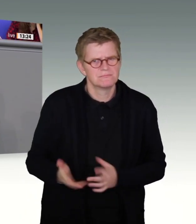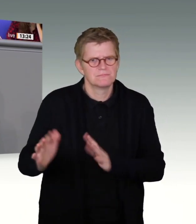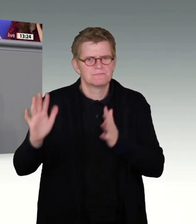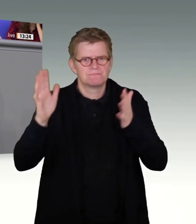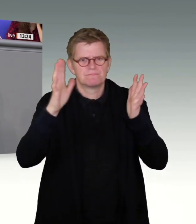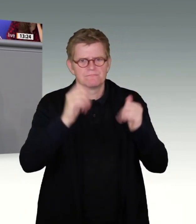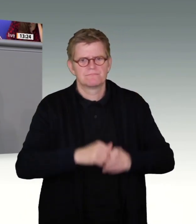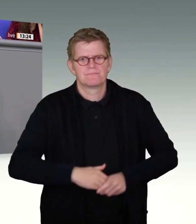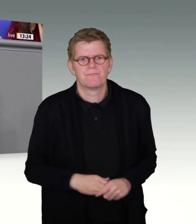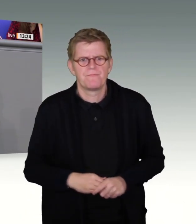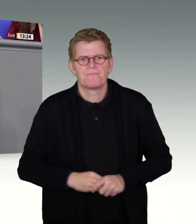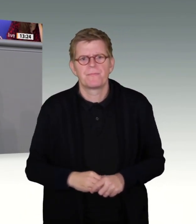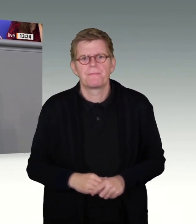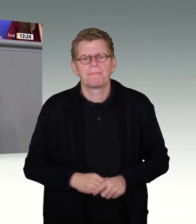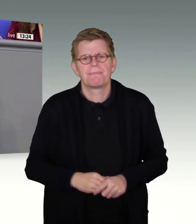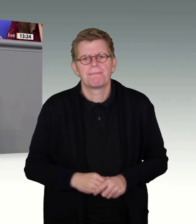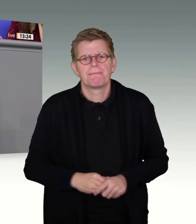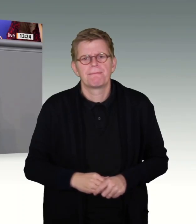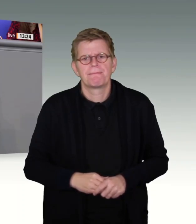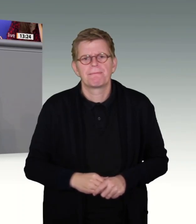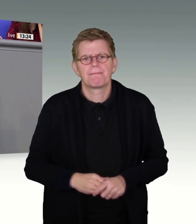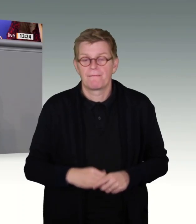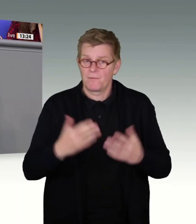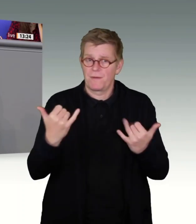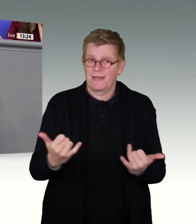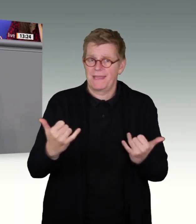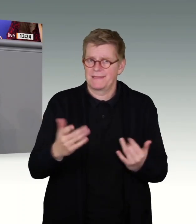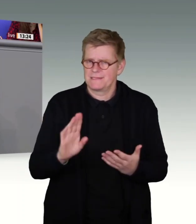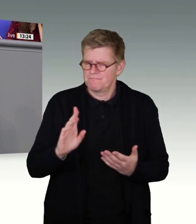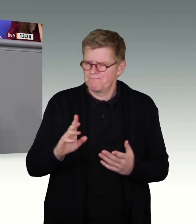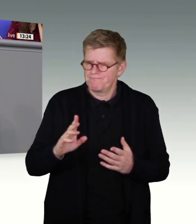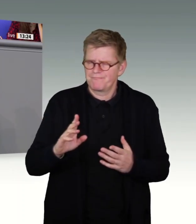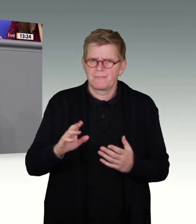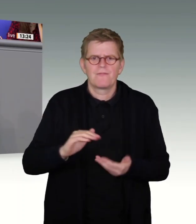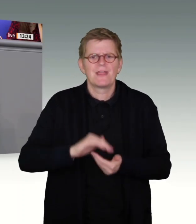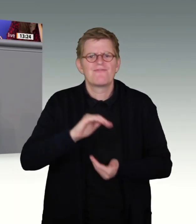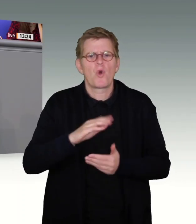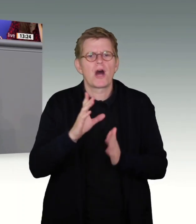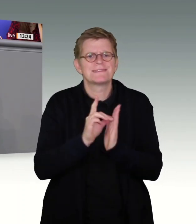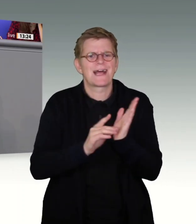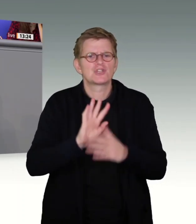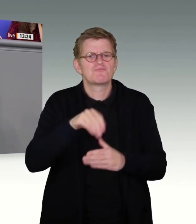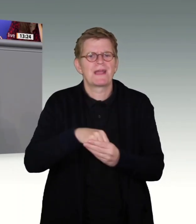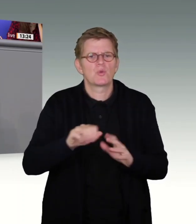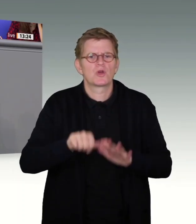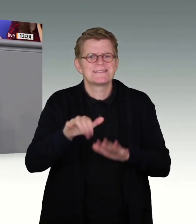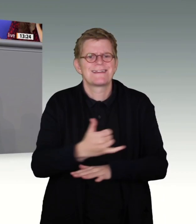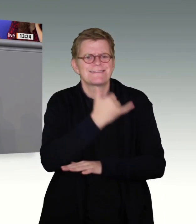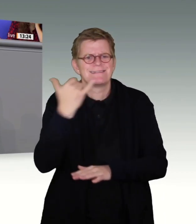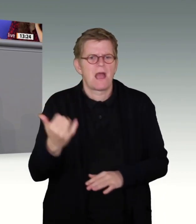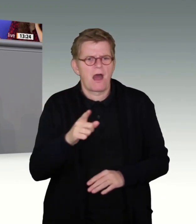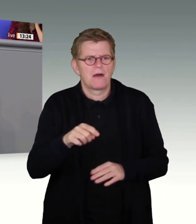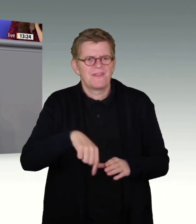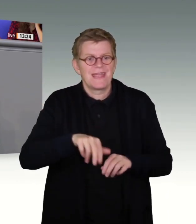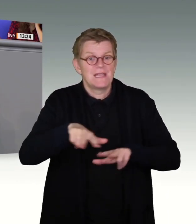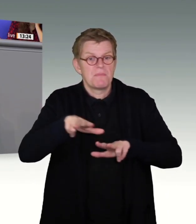Liebe Kolleginnen und Kollegen, wie ist denn eigentlich der derzeitige Stand bei der Vorratsdatenspeicherung nach 16 Jahren Unionsinnenminister, mein Kollege von